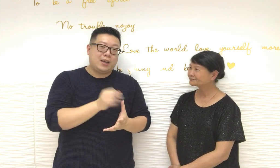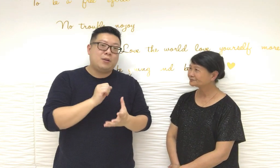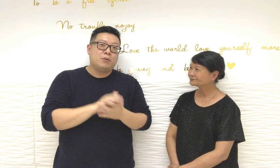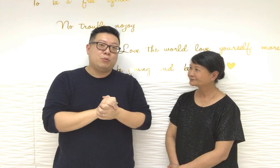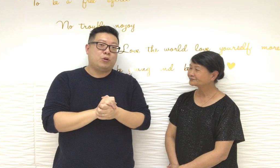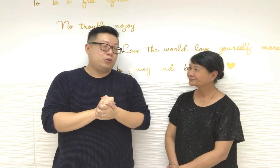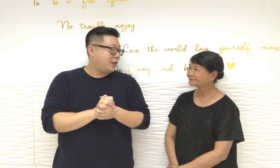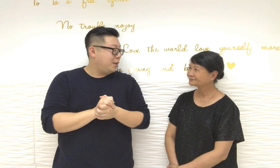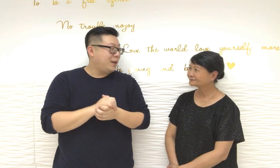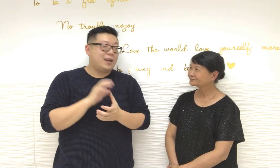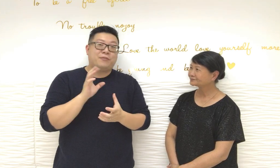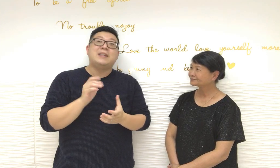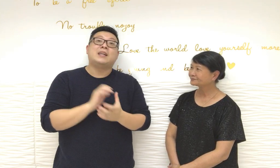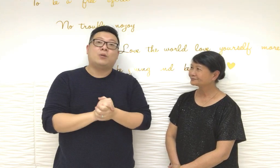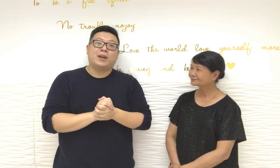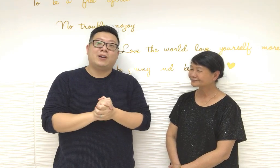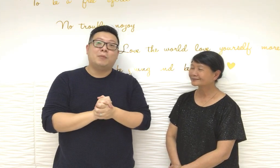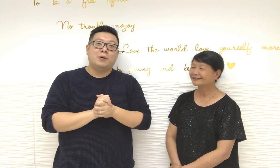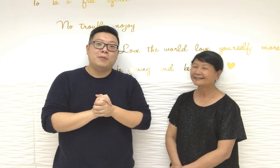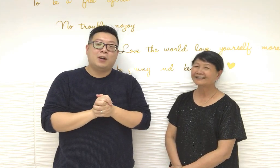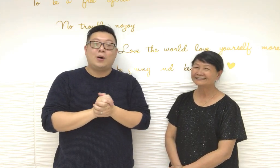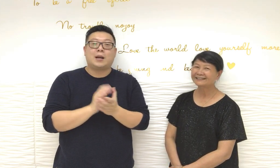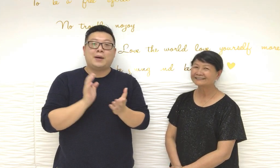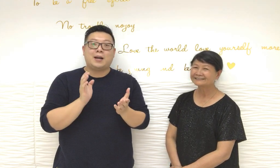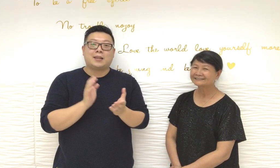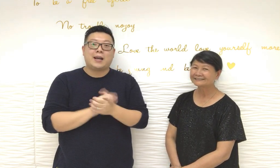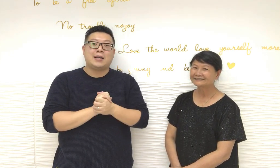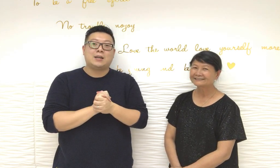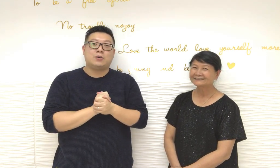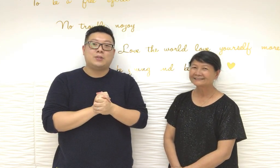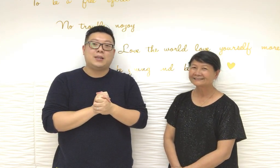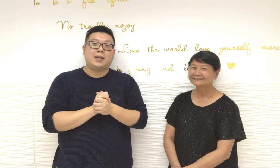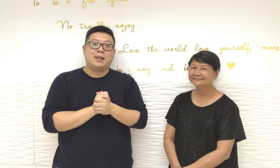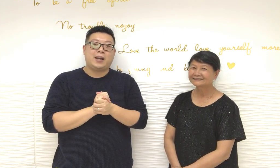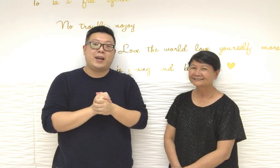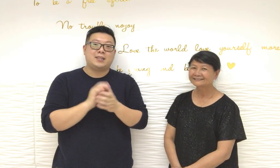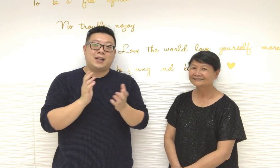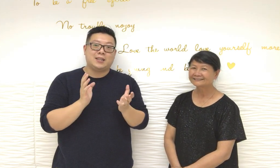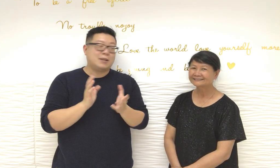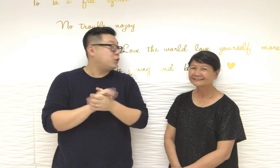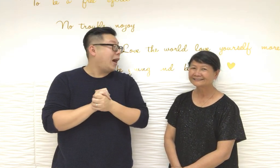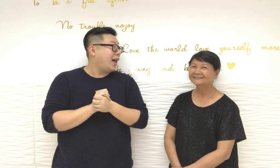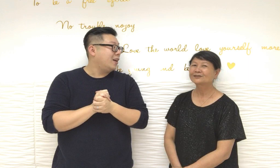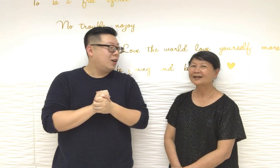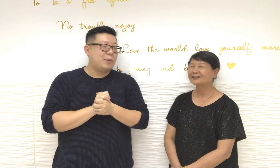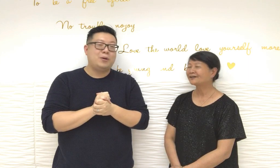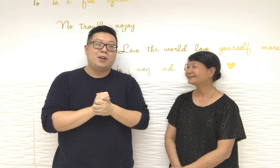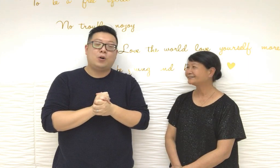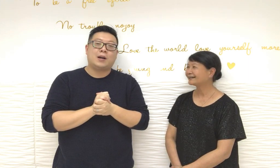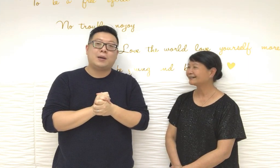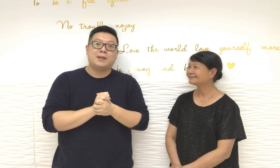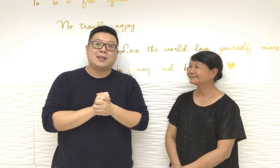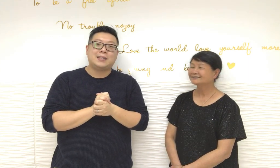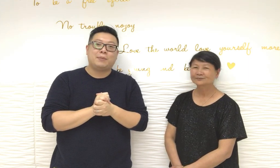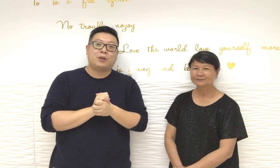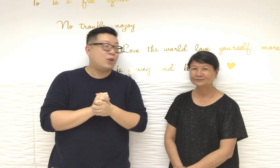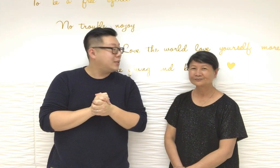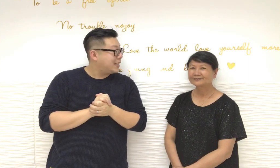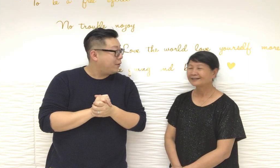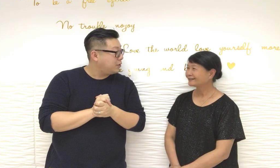每個月給你的飛星局好嗎好那大家就自己自行斟酌一下好嗎好的今天時間差不多謝謝小遊戲